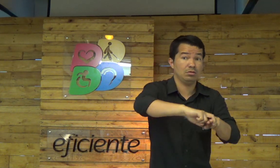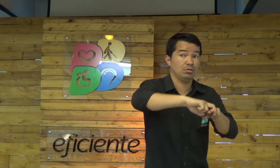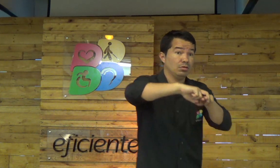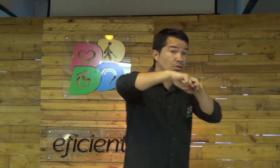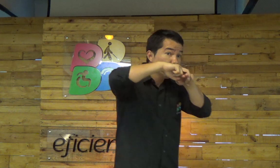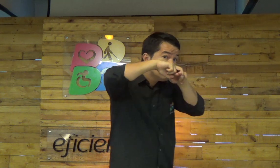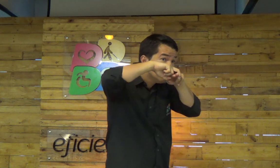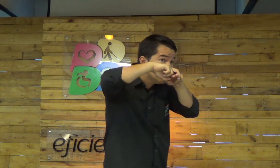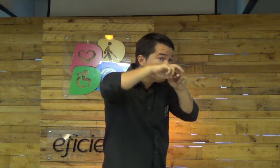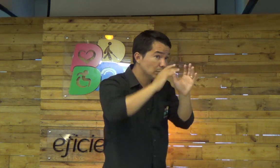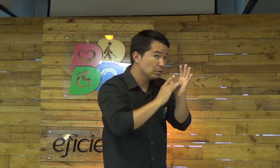Jesus,